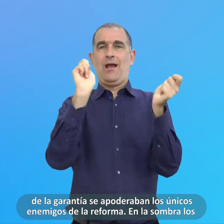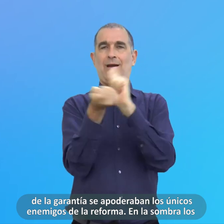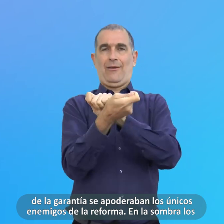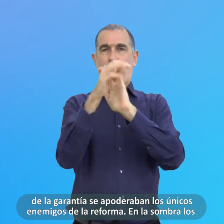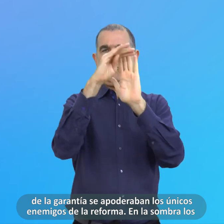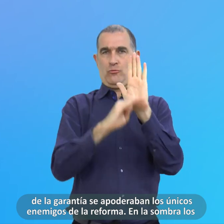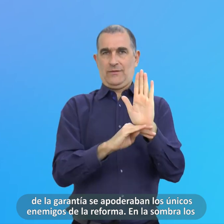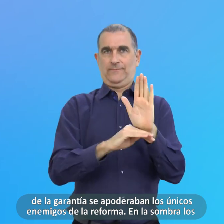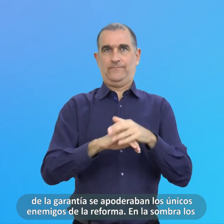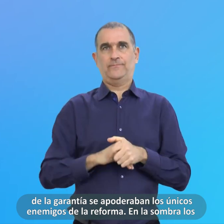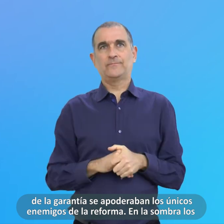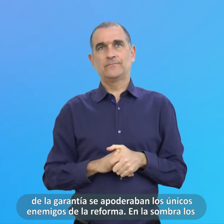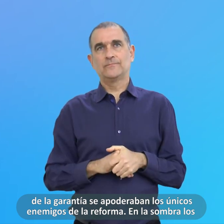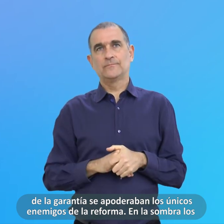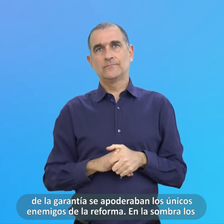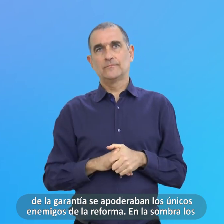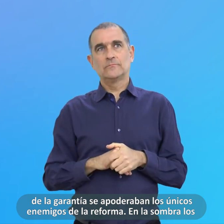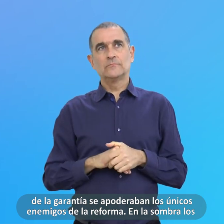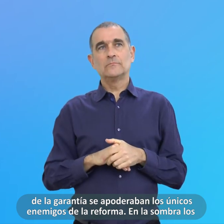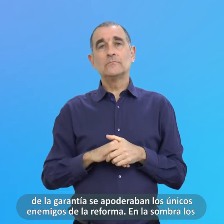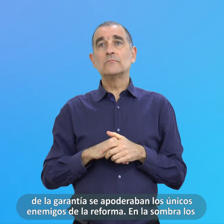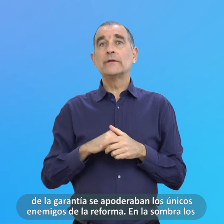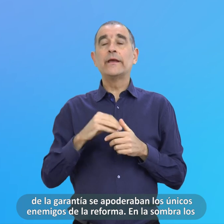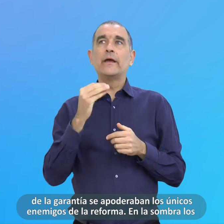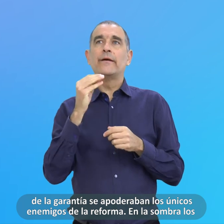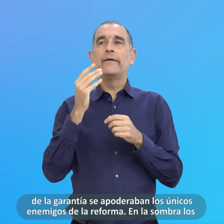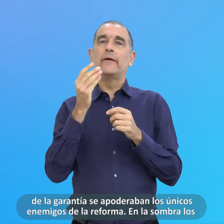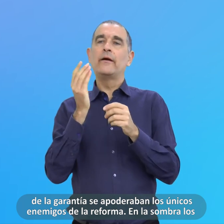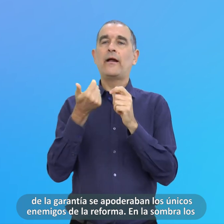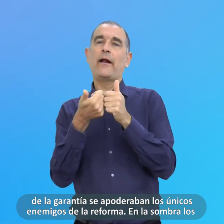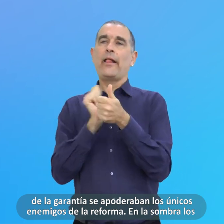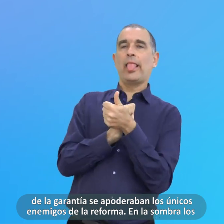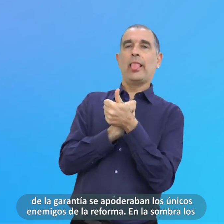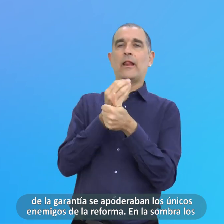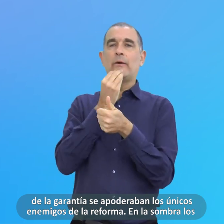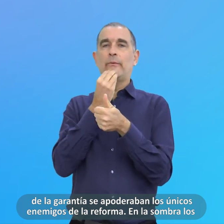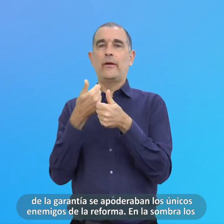En la Sombra Los Jesuitas